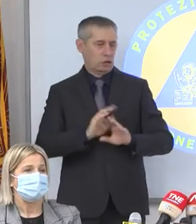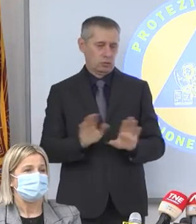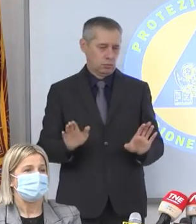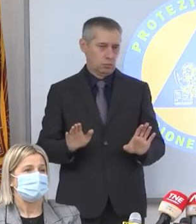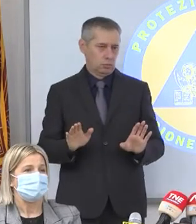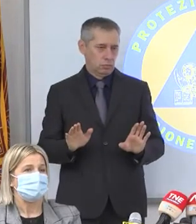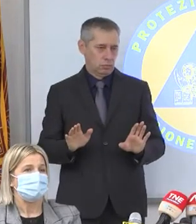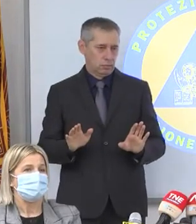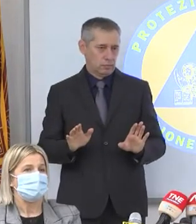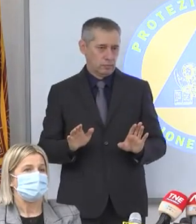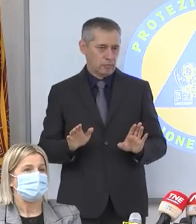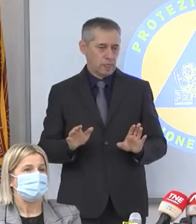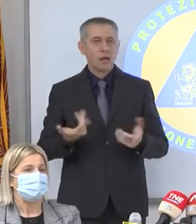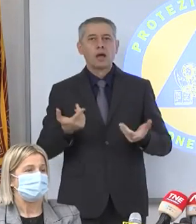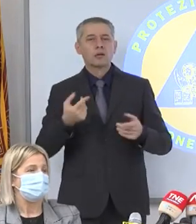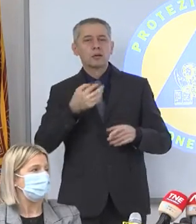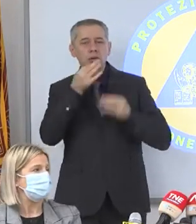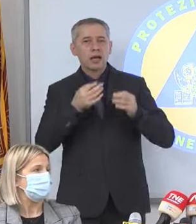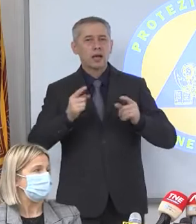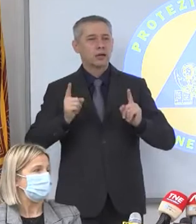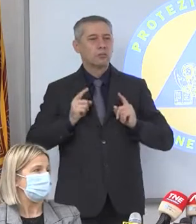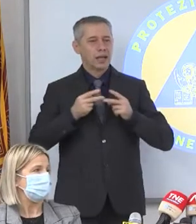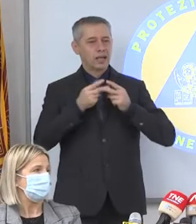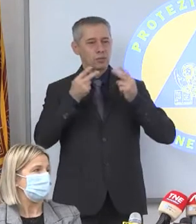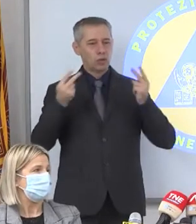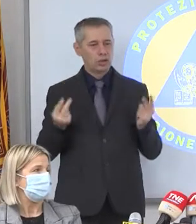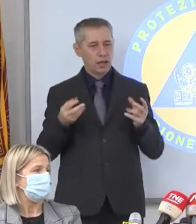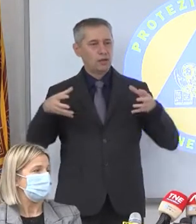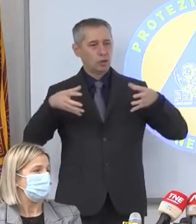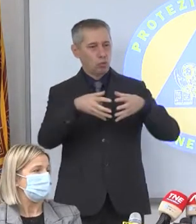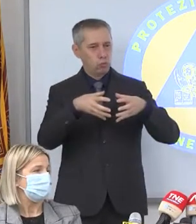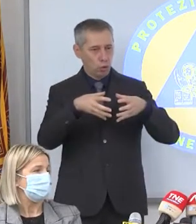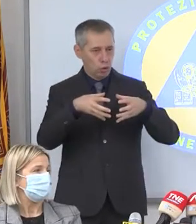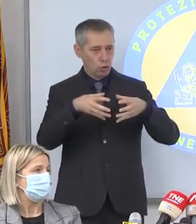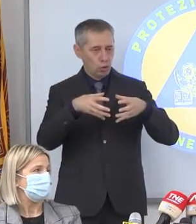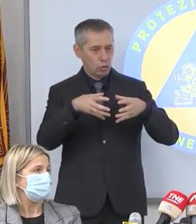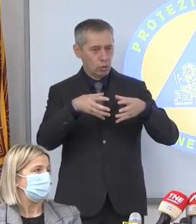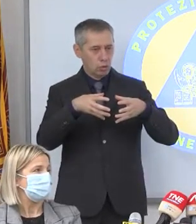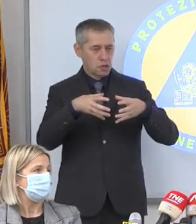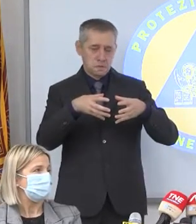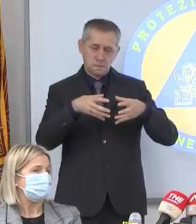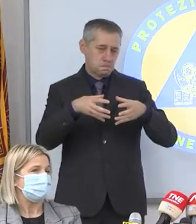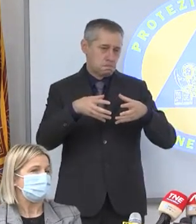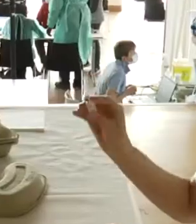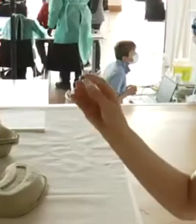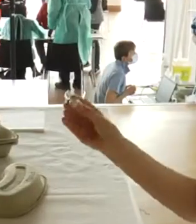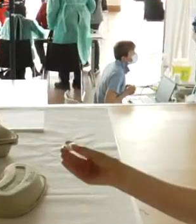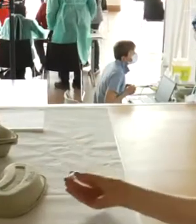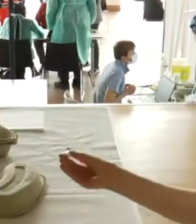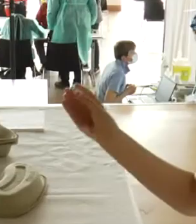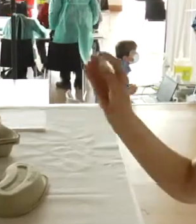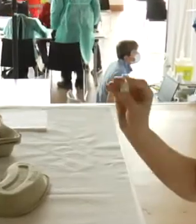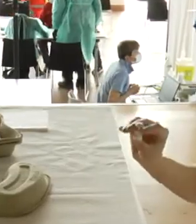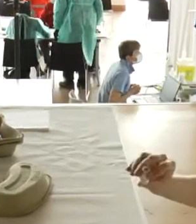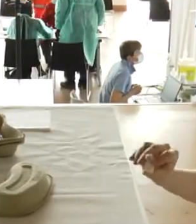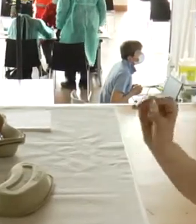E parlare di immunità di gruppo o di gregge, in questo senso, non ha più significato. Sulla